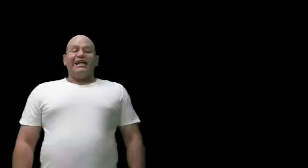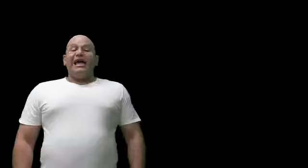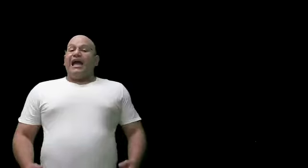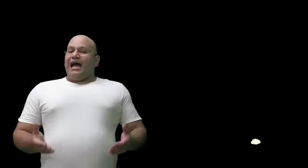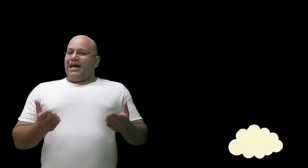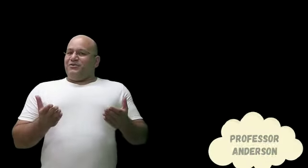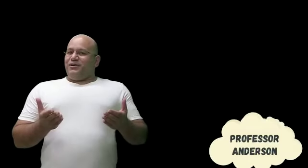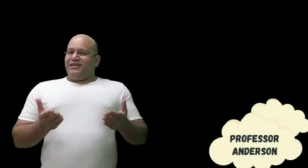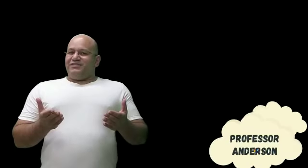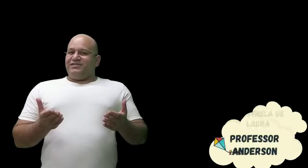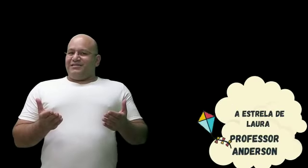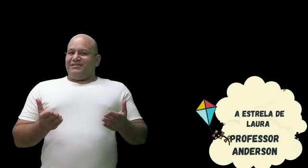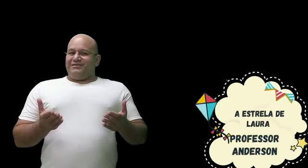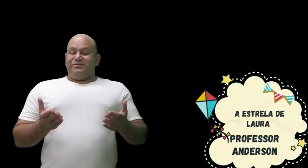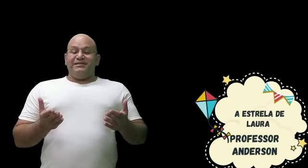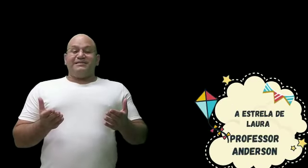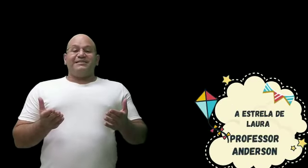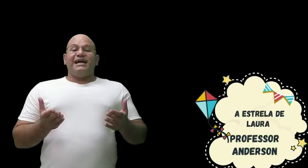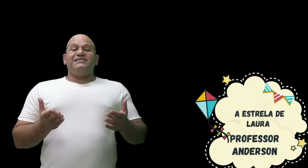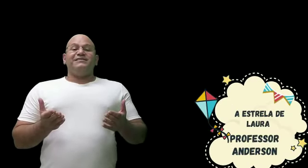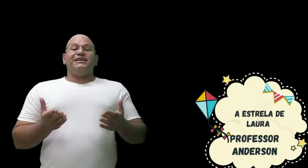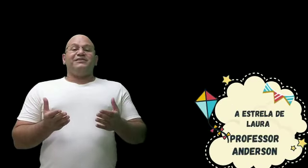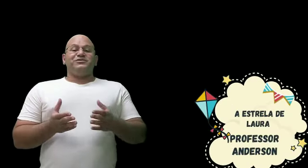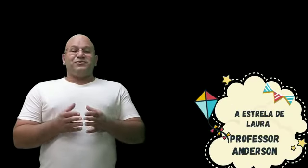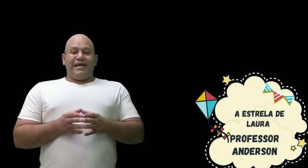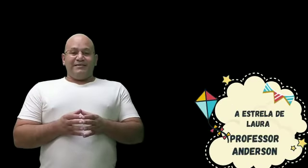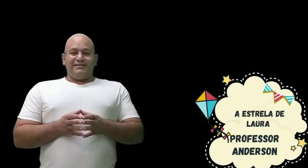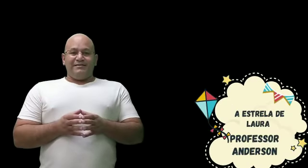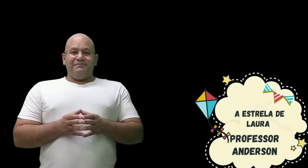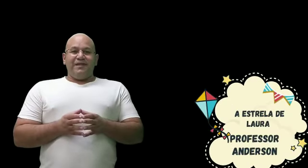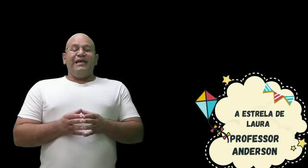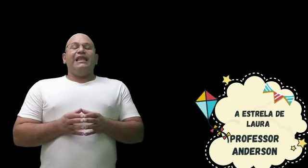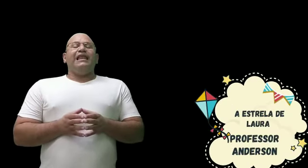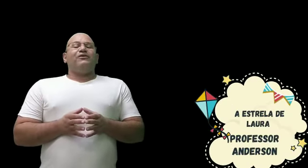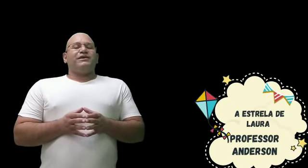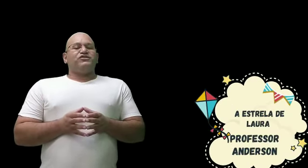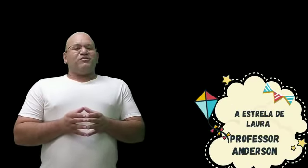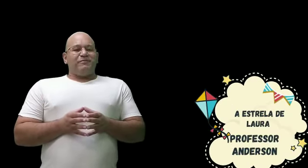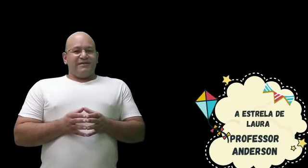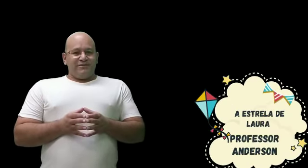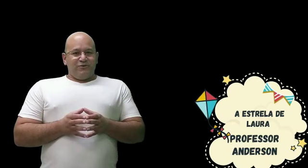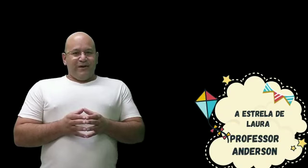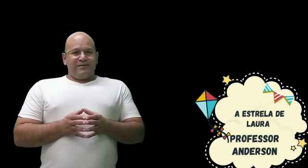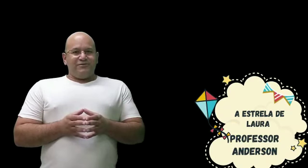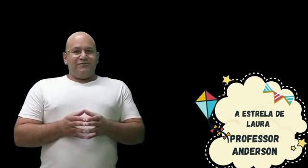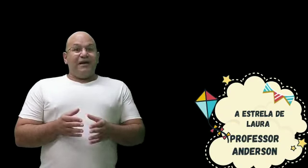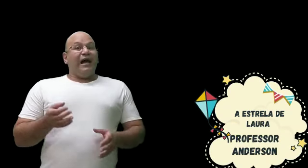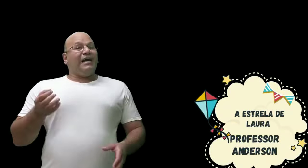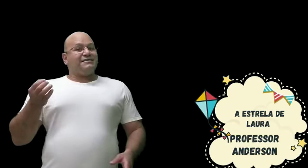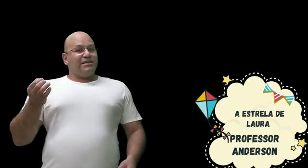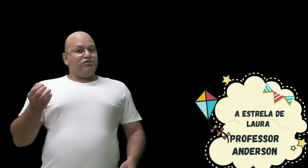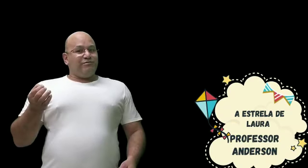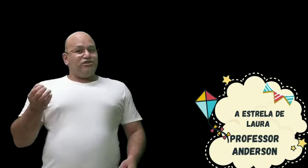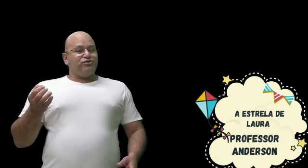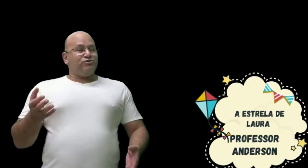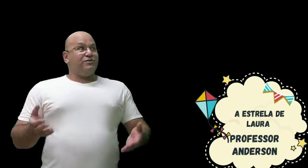A noite, quando a cidade inteira escurece, Laura sobe para seu quarto, acende o abajur,